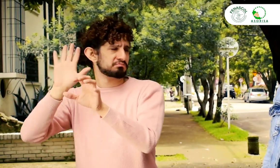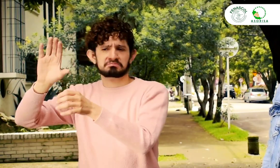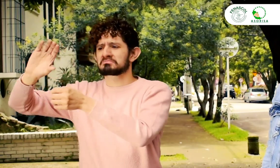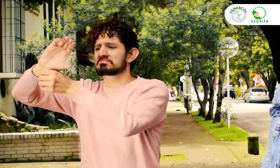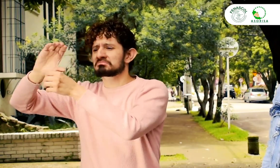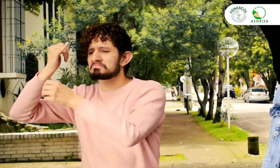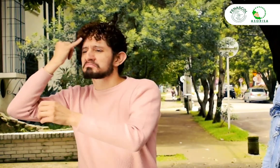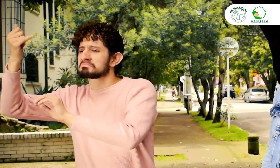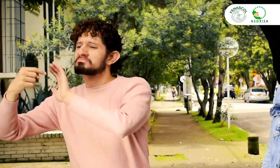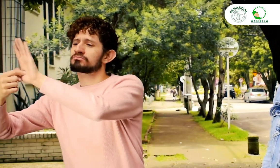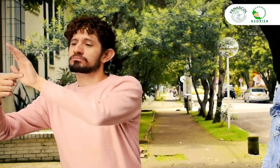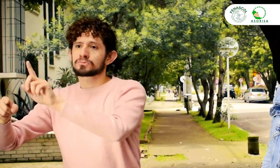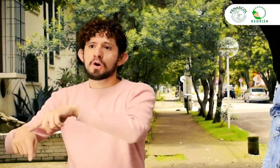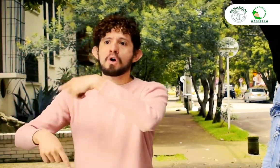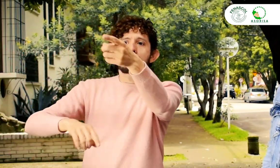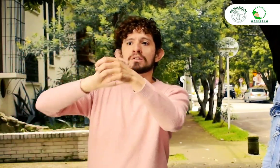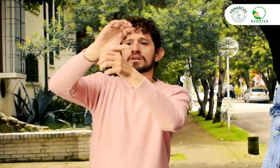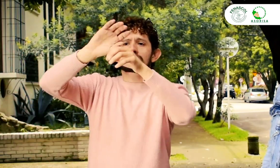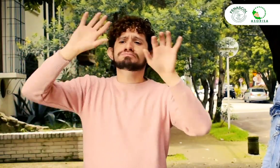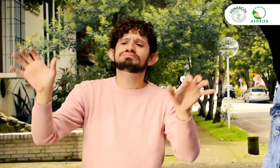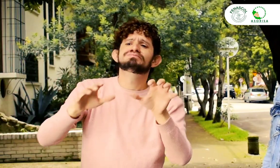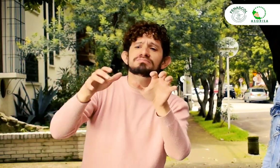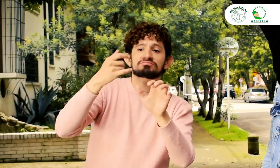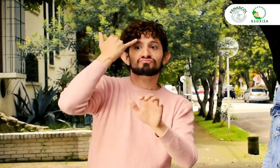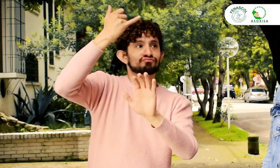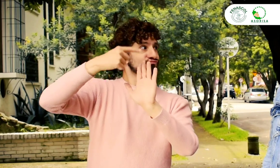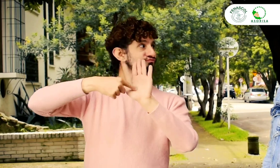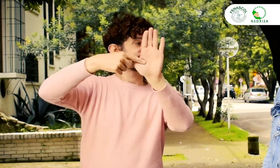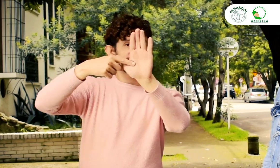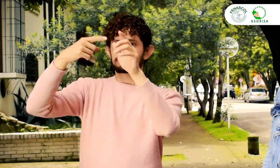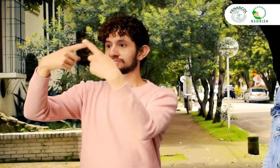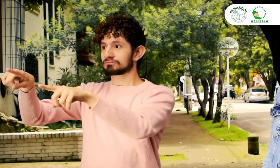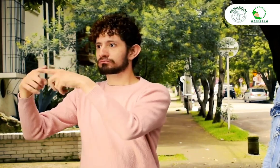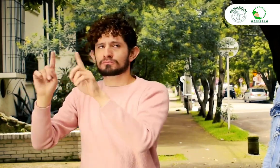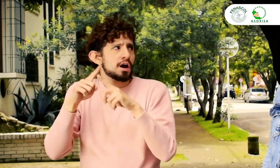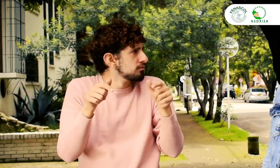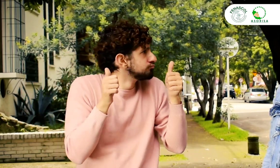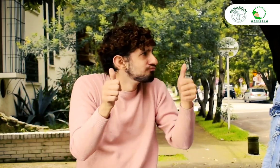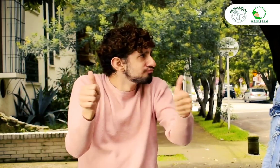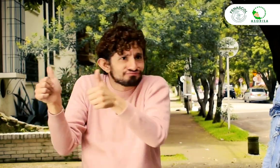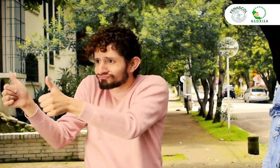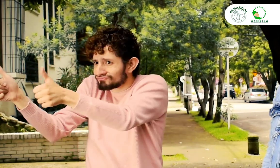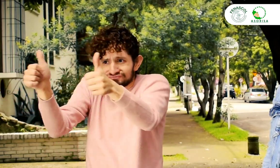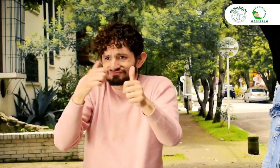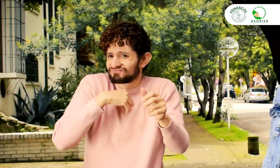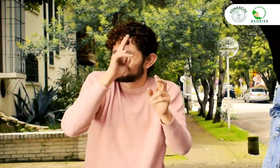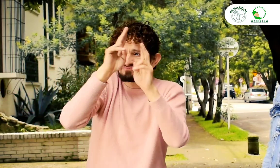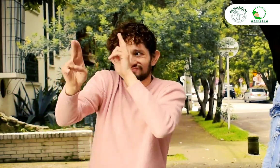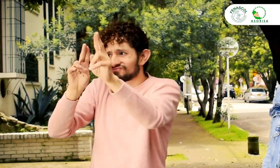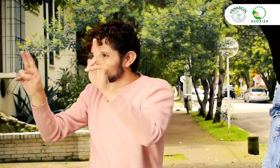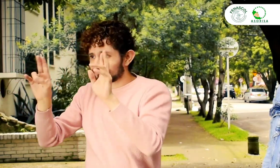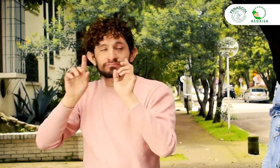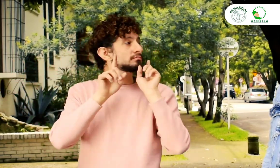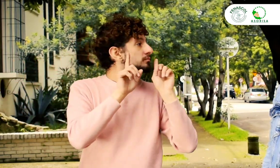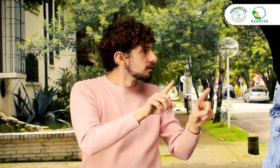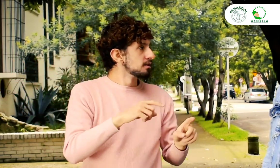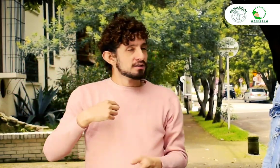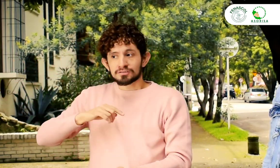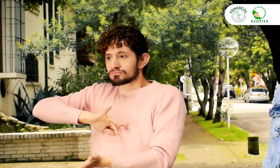hacen en diferentes ciudades, todas son muy buenas y merecen respeto Sin importancia a la que uno asista,